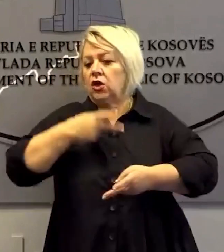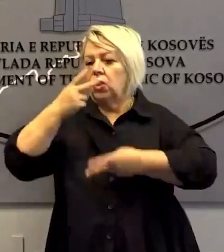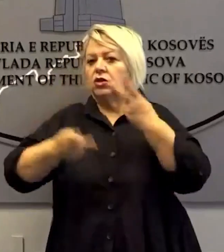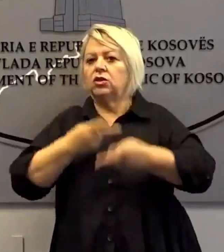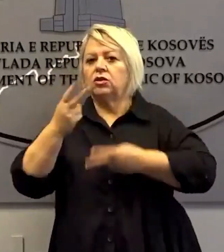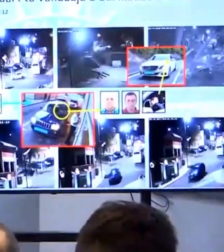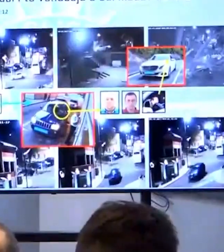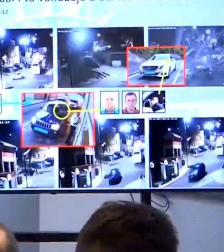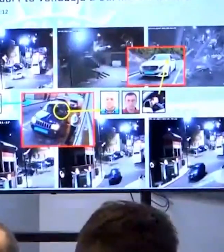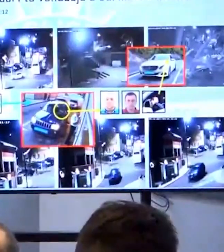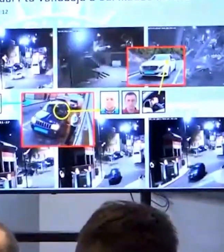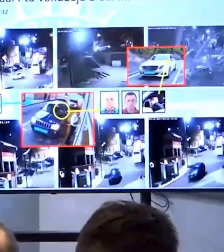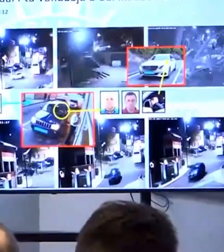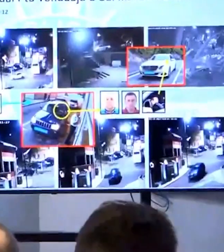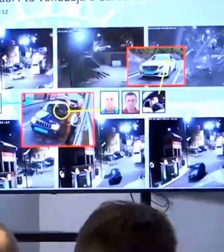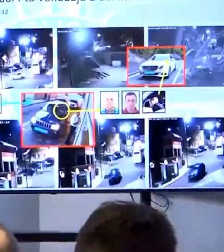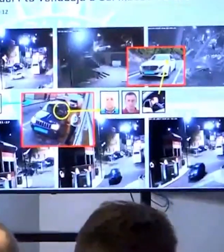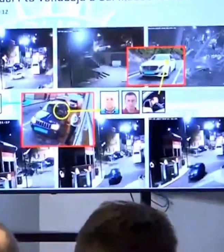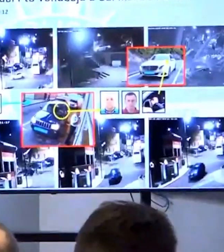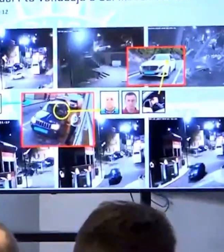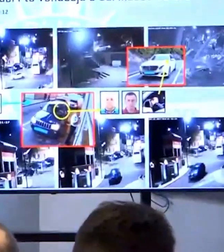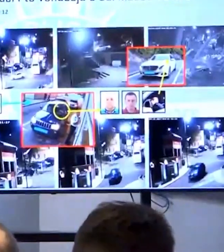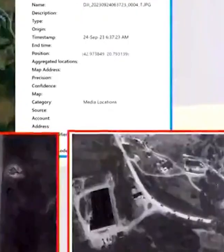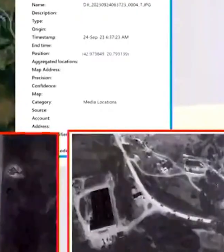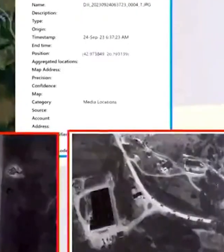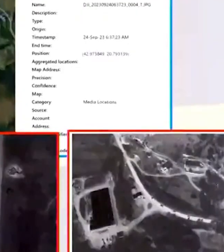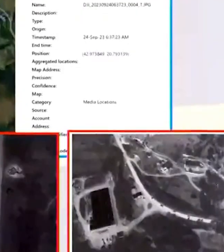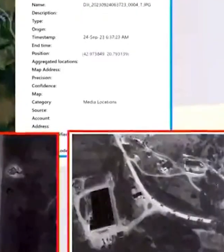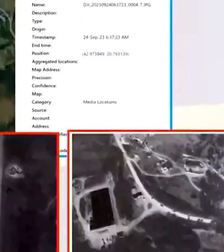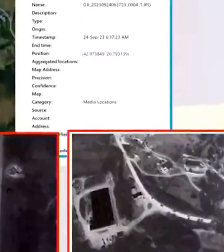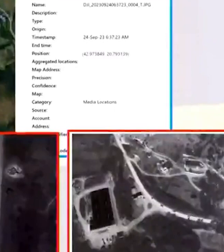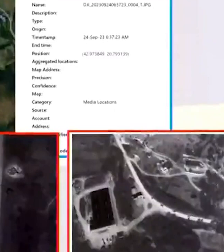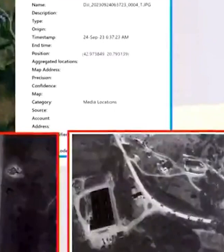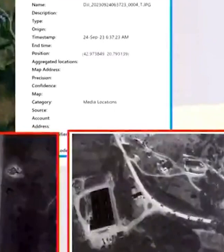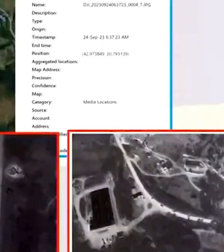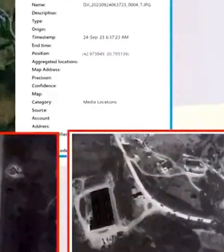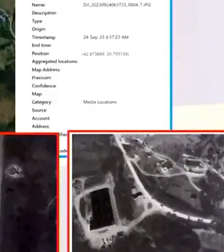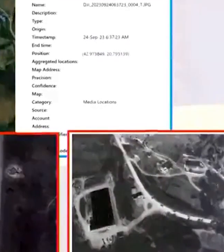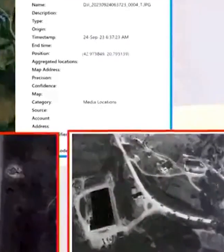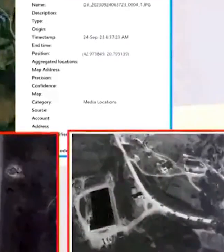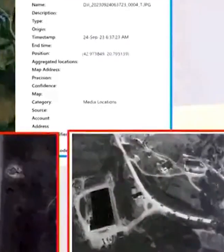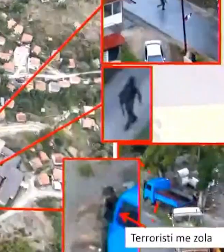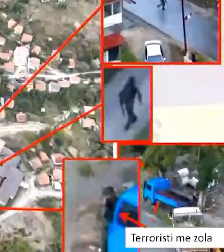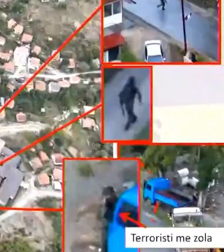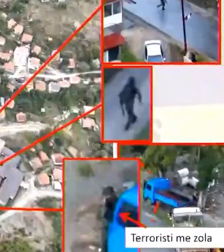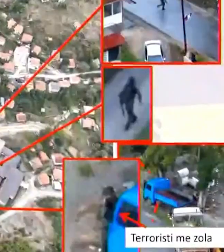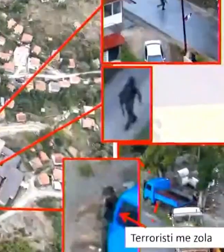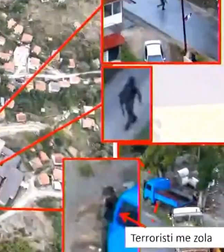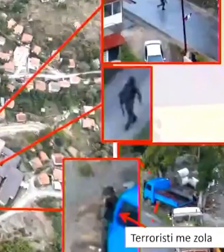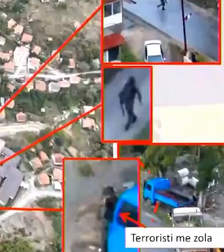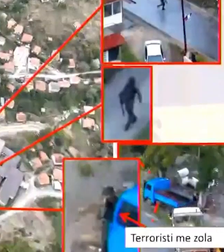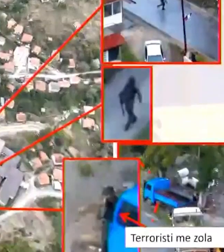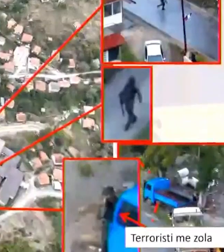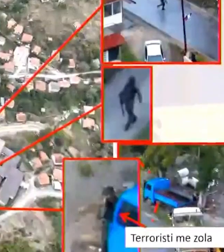glesha jarëdici. Ministri punëve të brëndshme Gjelal Zveçla bëri publike edhe emrat e fotografi të terroristëve të